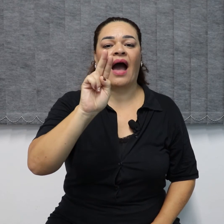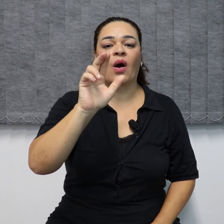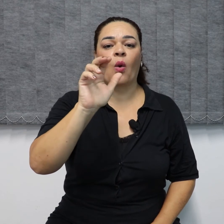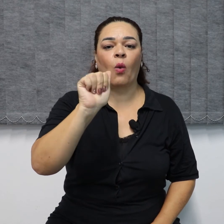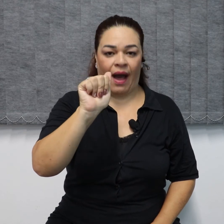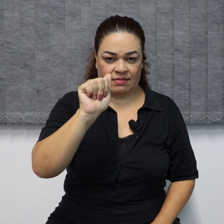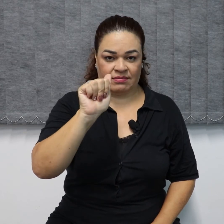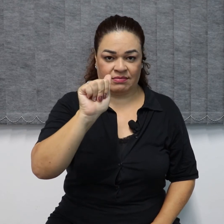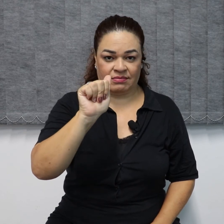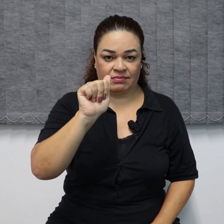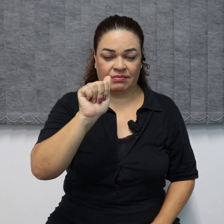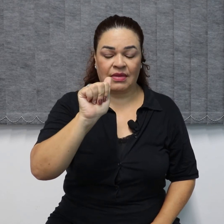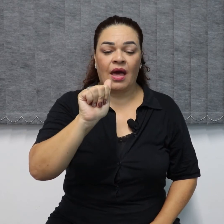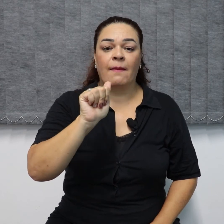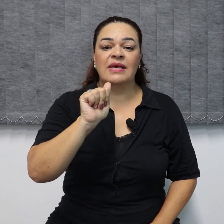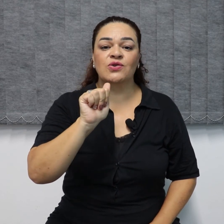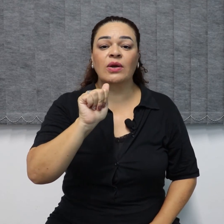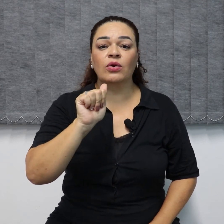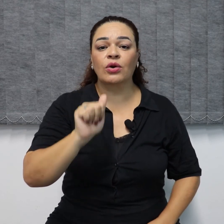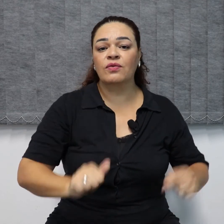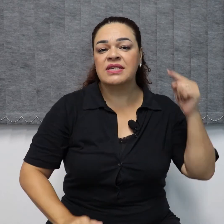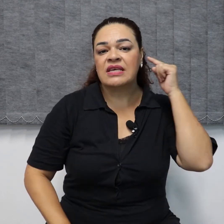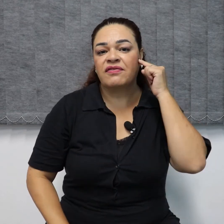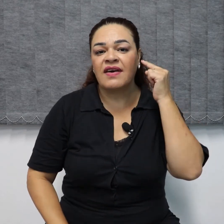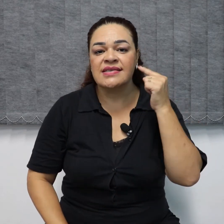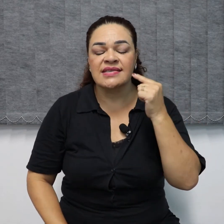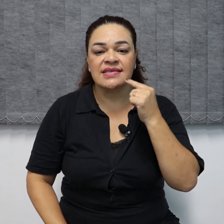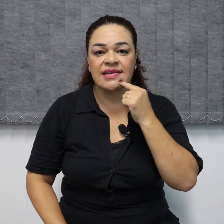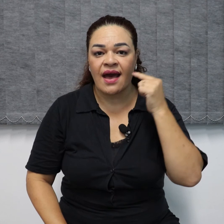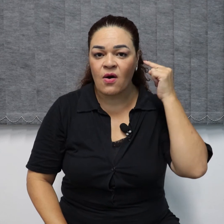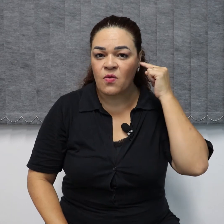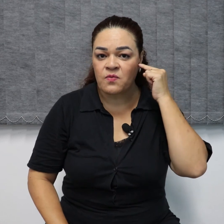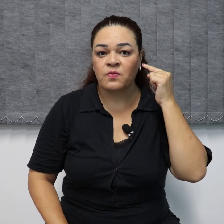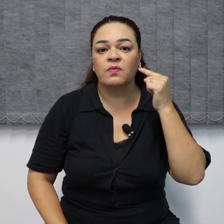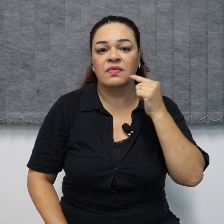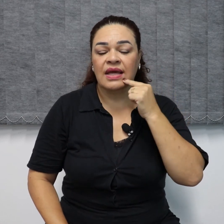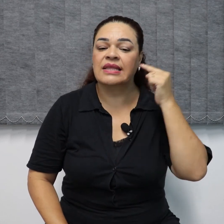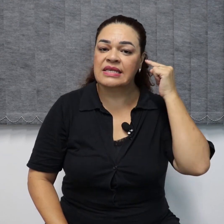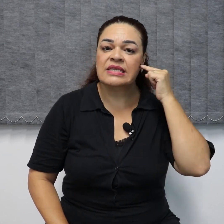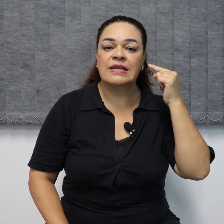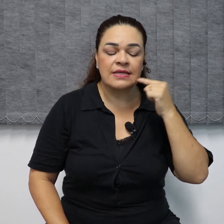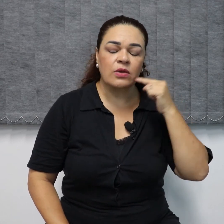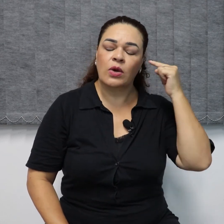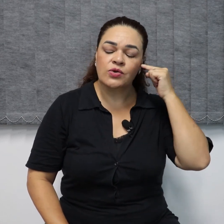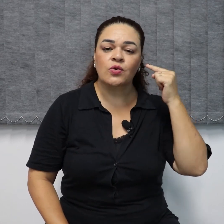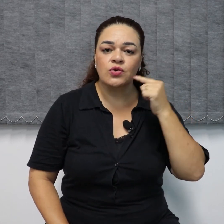Água. A pessoa encontrou com você, fez esse sinal, ele tá sinalizando. Eu sou o